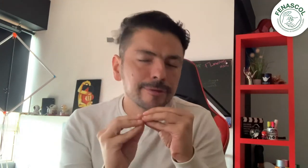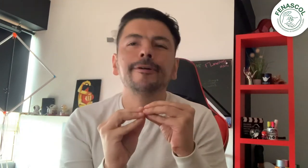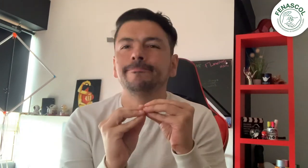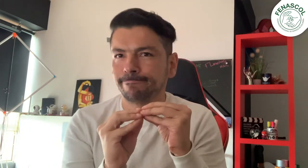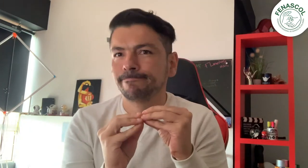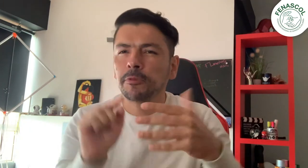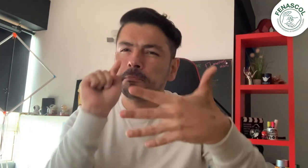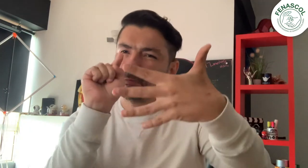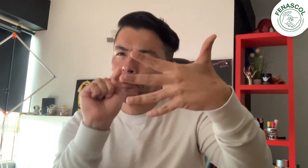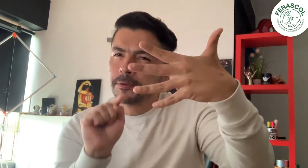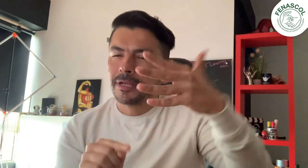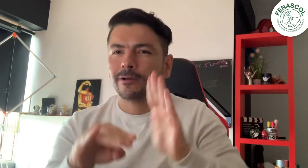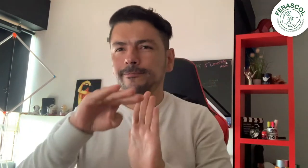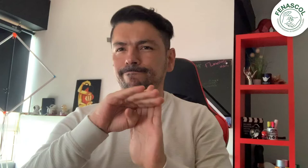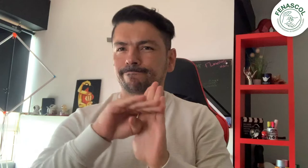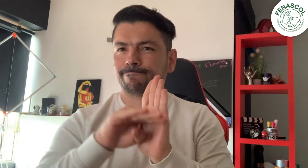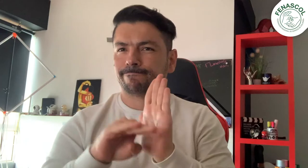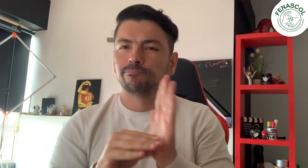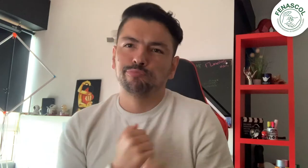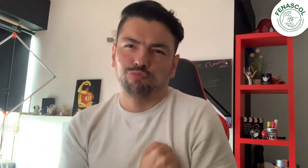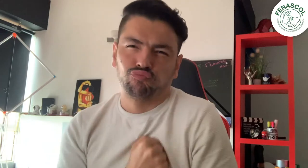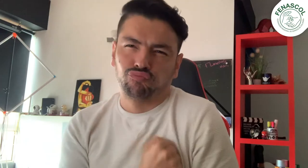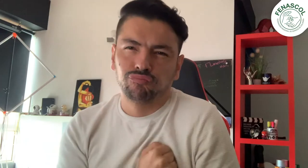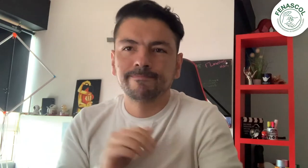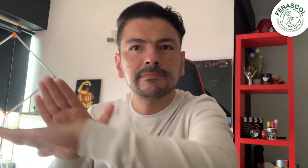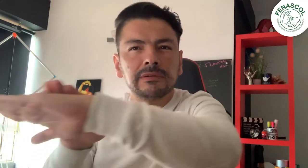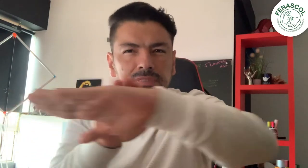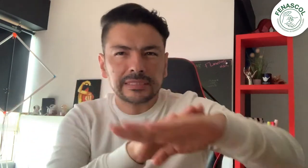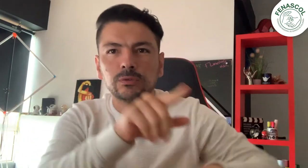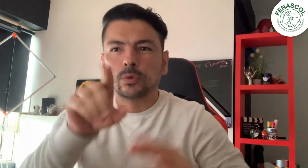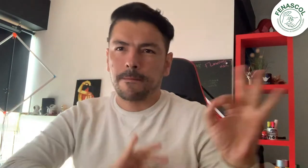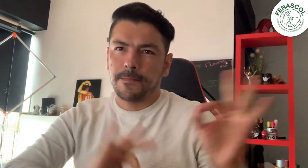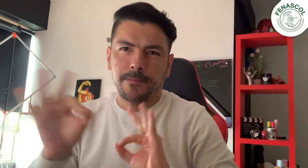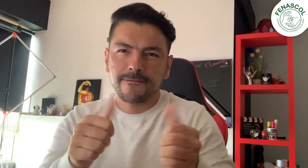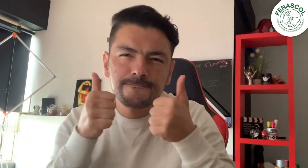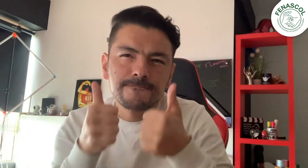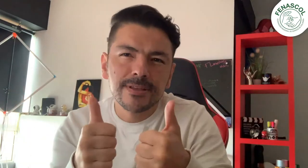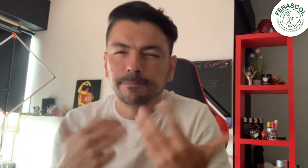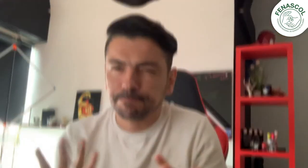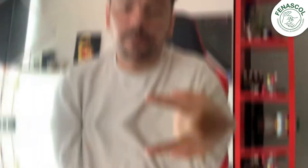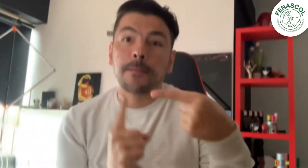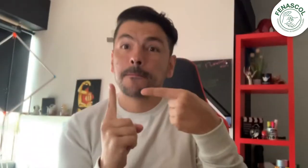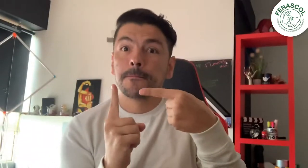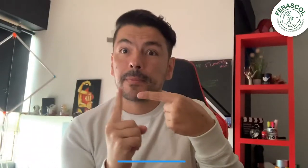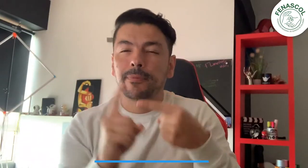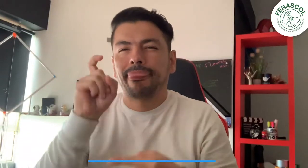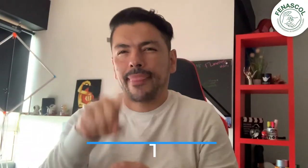ustedes y esperamos sean respetadas para una mejor organización de la actividad. Primero, todos los